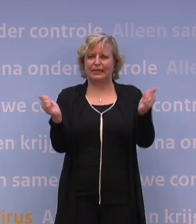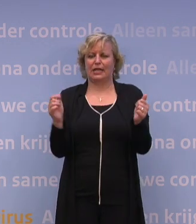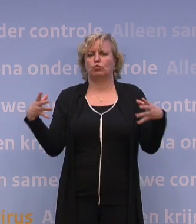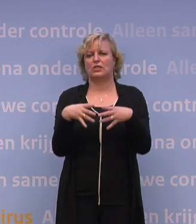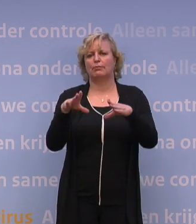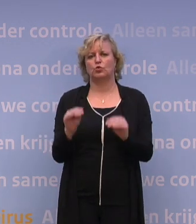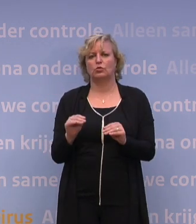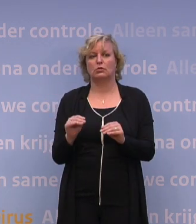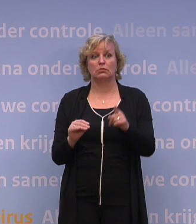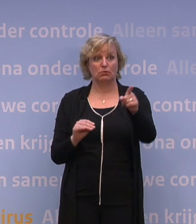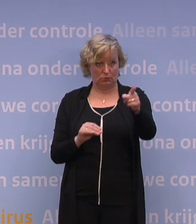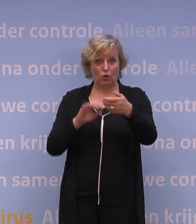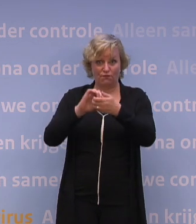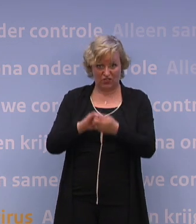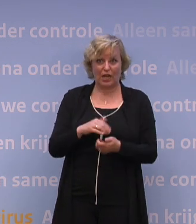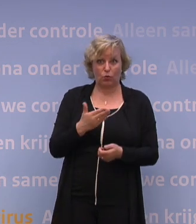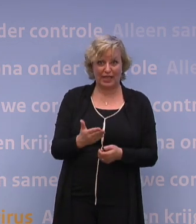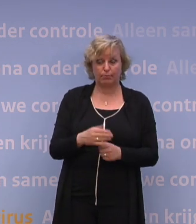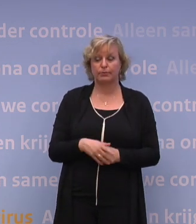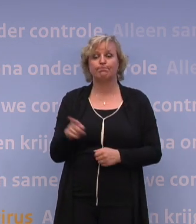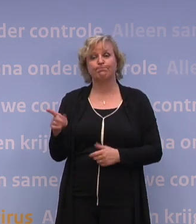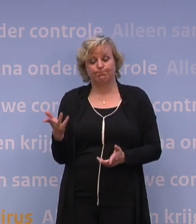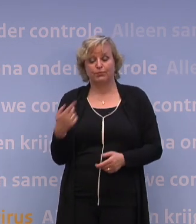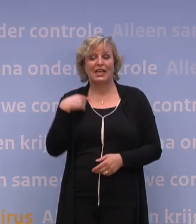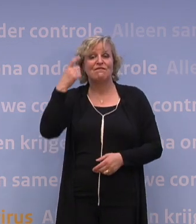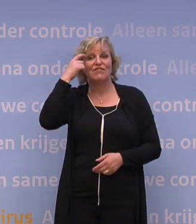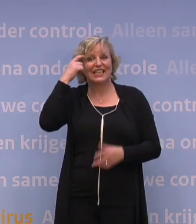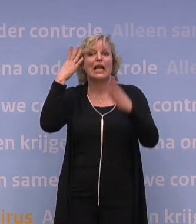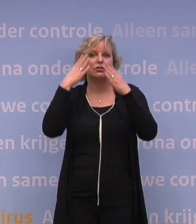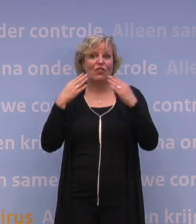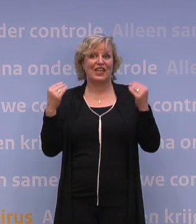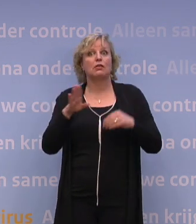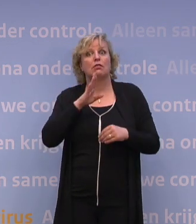vertrouwen in de wijsheid van de Nederlander. En als er echt excessen zijn, handhaven.